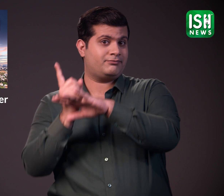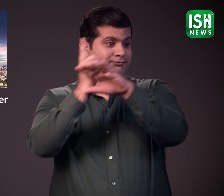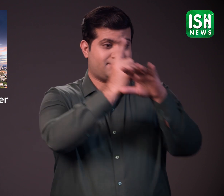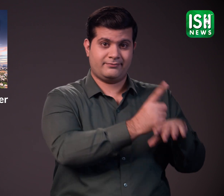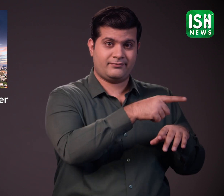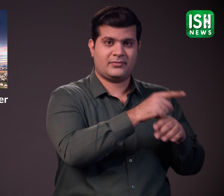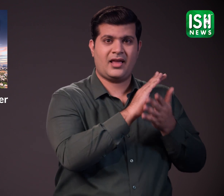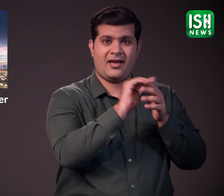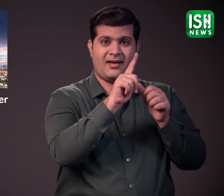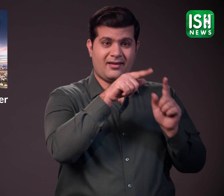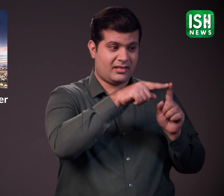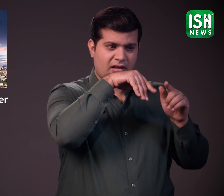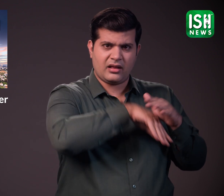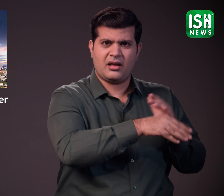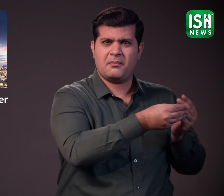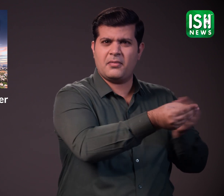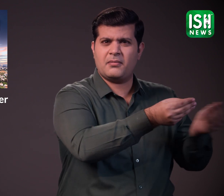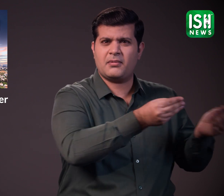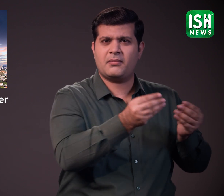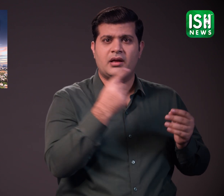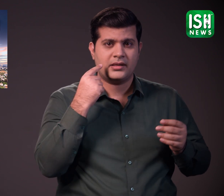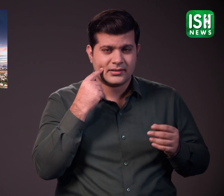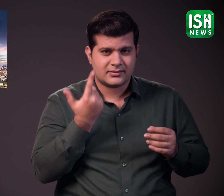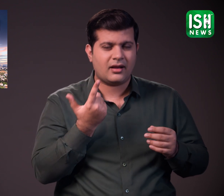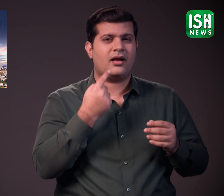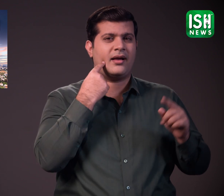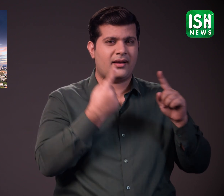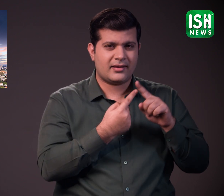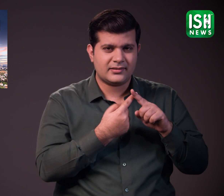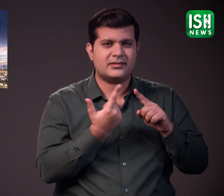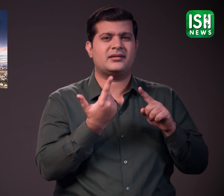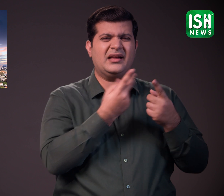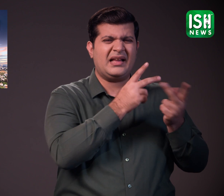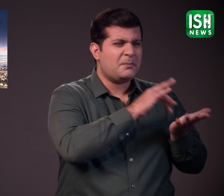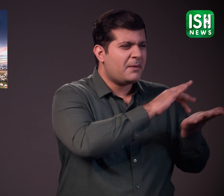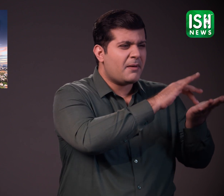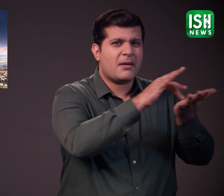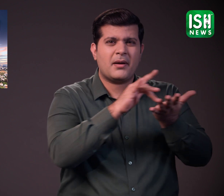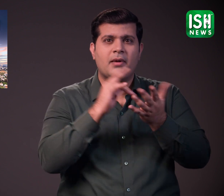हेल, इंदिरानगर और अन्य आईटी पार्कों जैसे लोग प्रिय स्थानों के करीब है